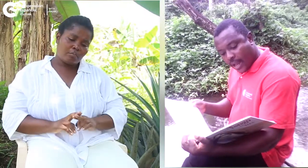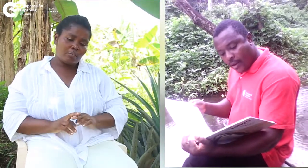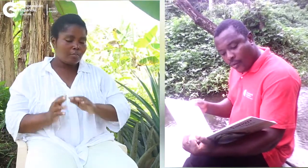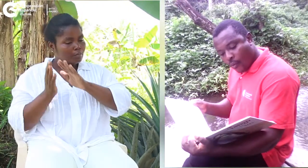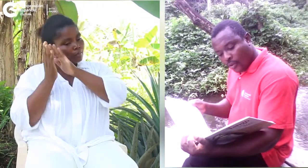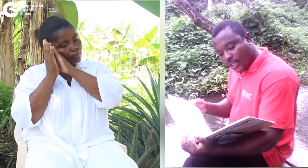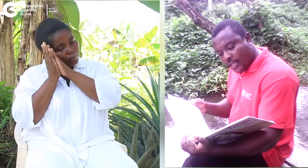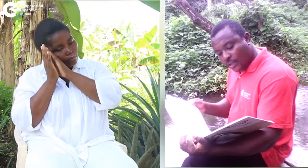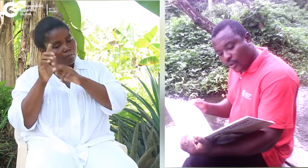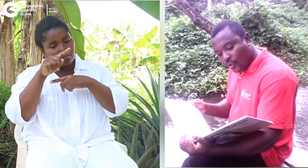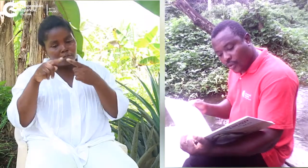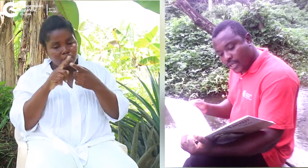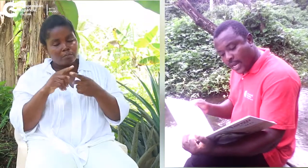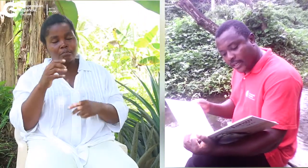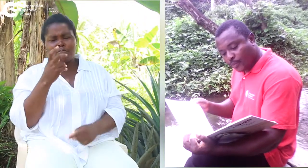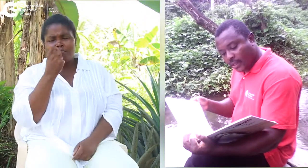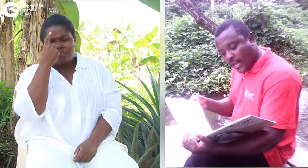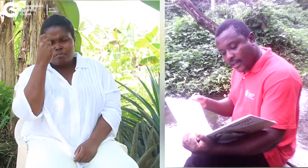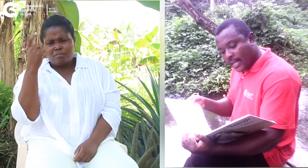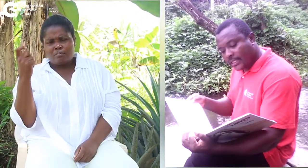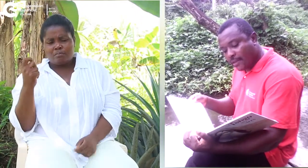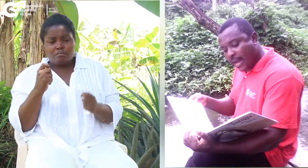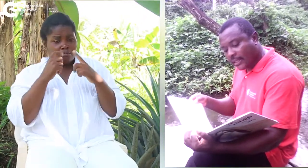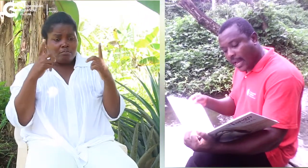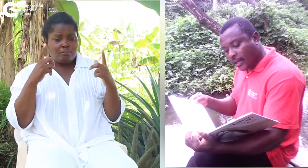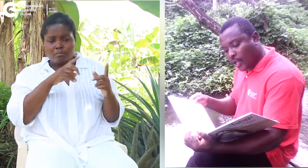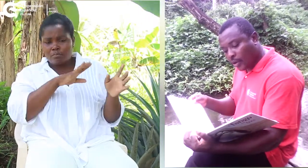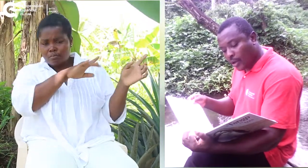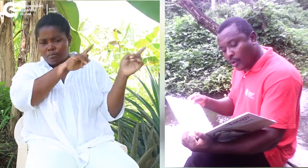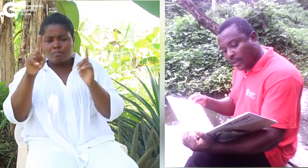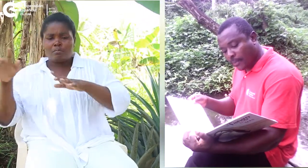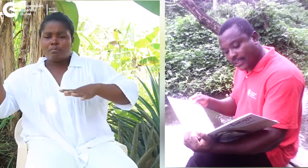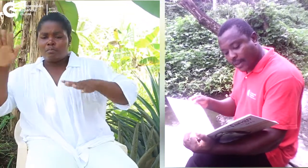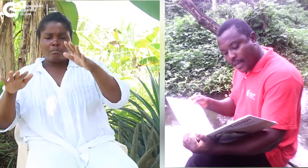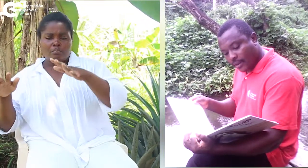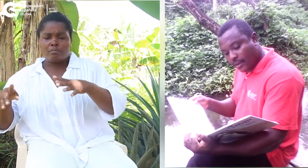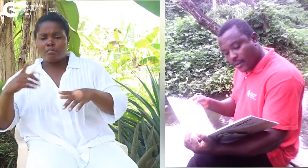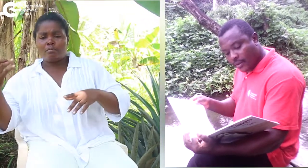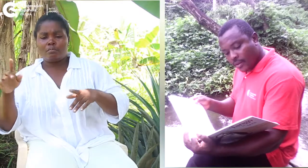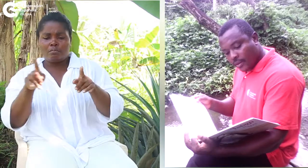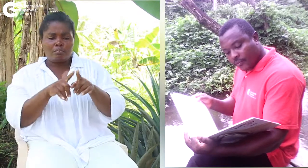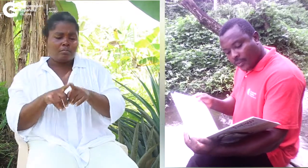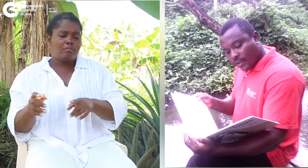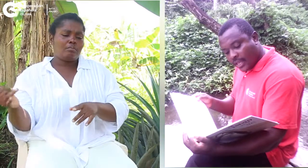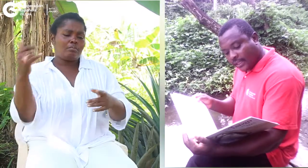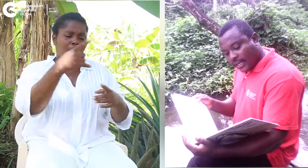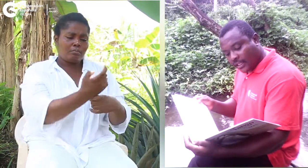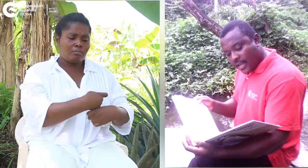cuando tenía sueño y al despertar se iba a nadar y Roy lo reemplazaba. Día tras día,